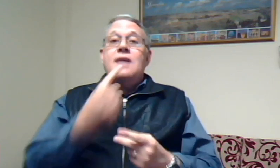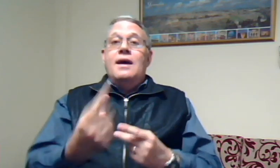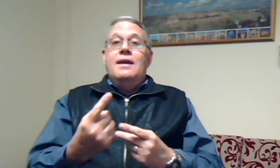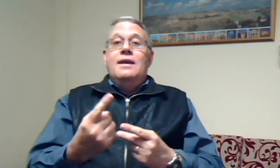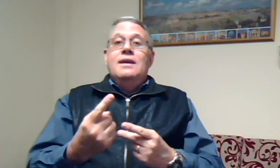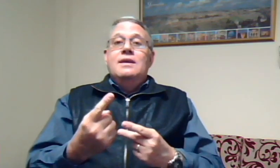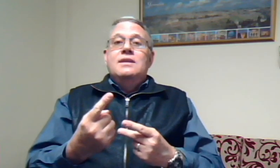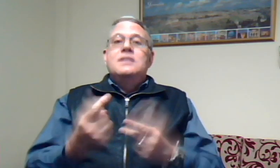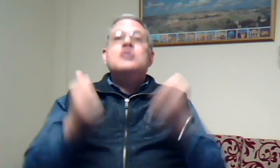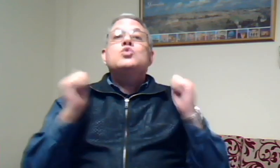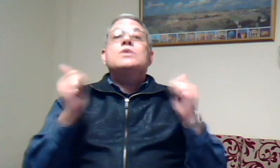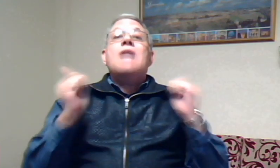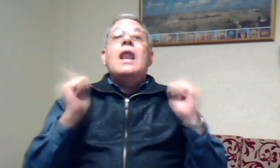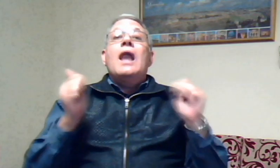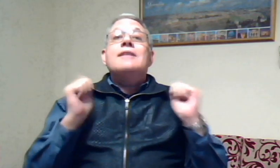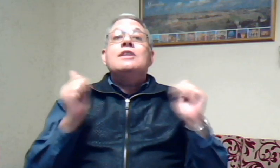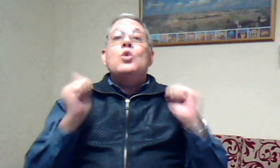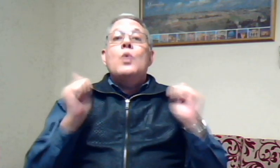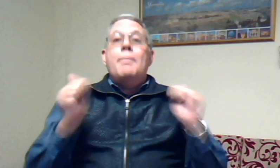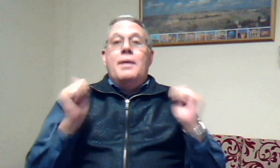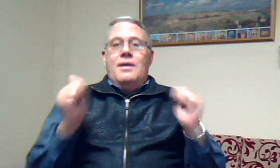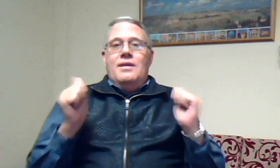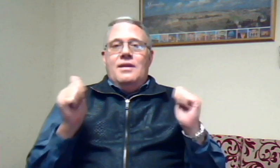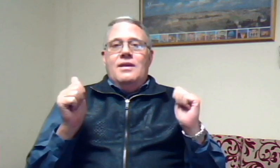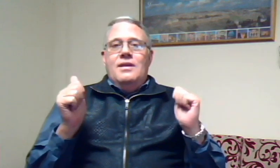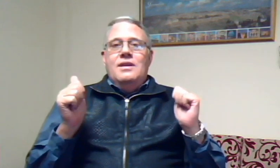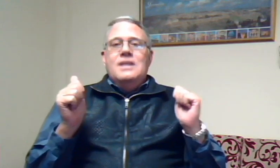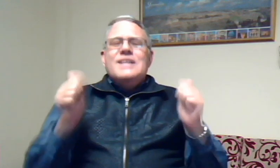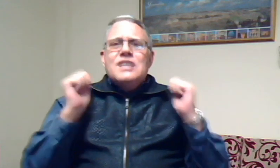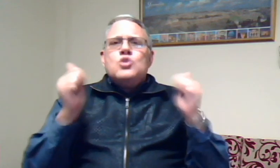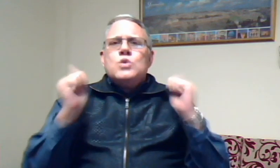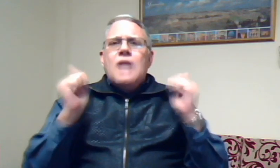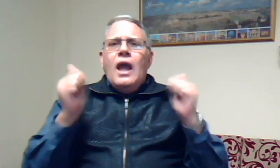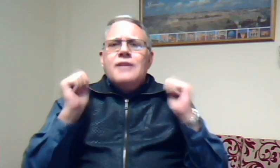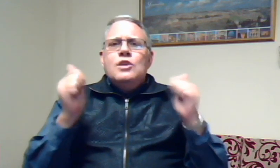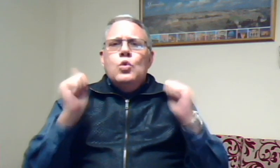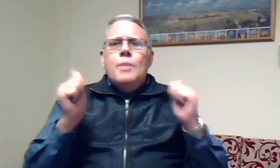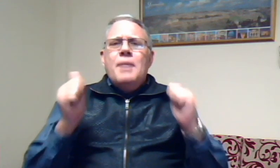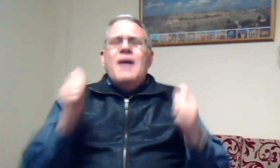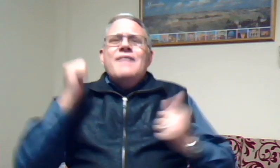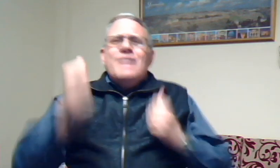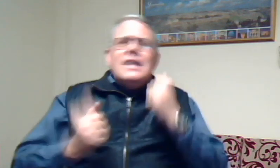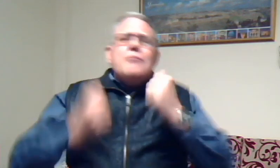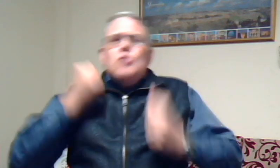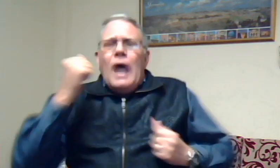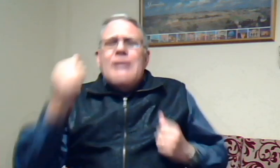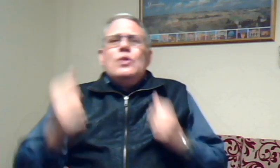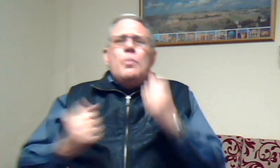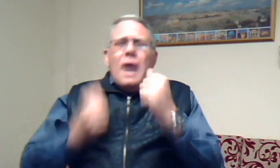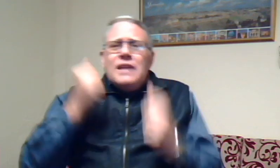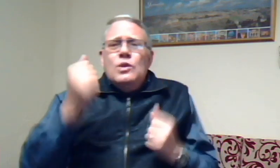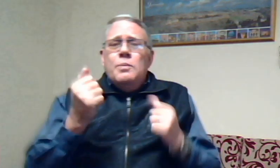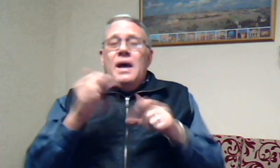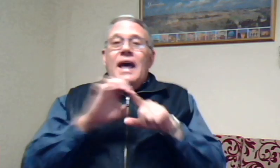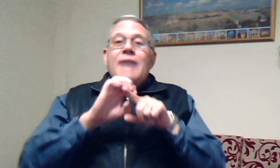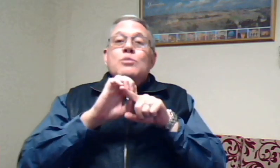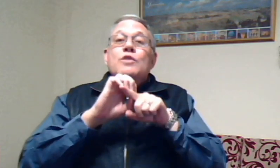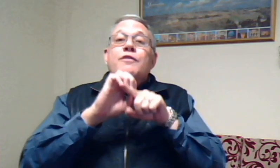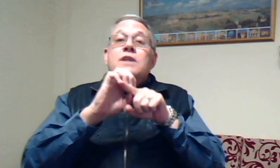hy dis hoes land loop dis hoes land loop wat ek moet hard loop hard loop ek moet vast